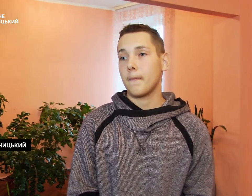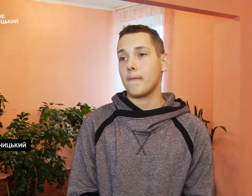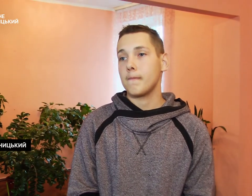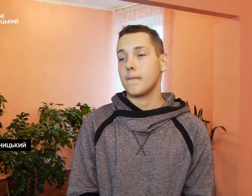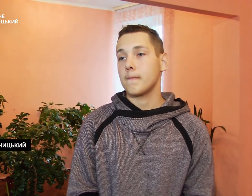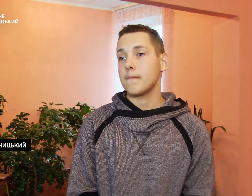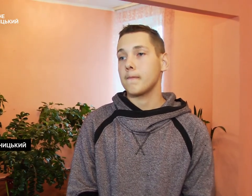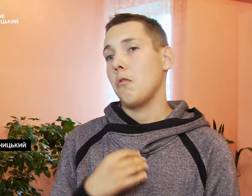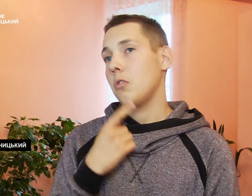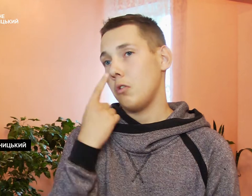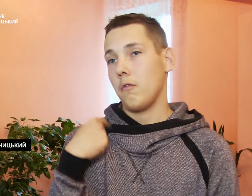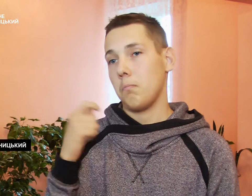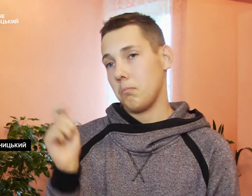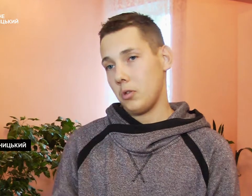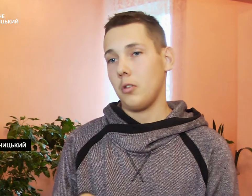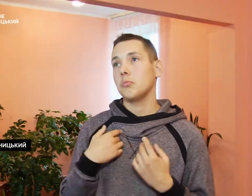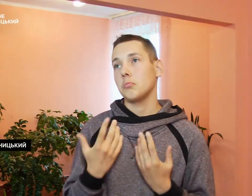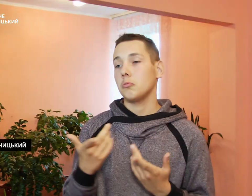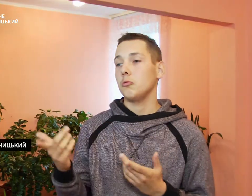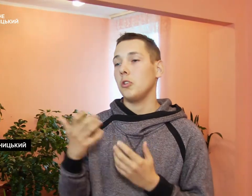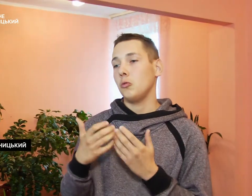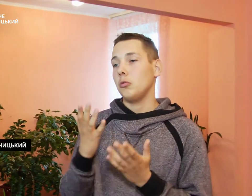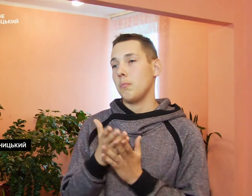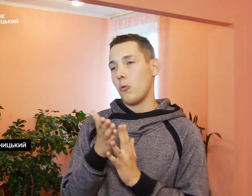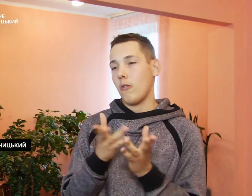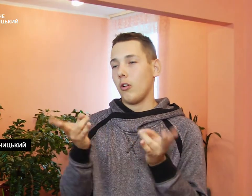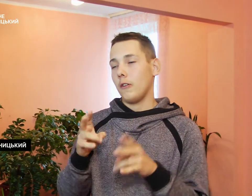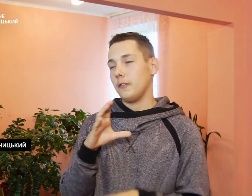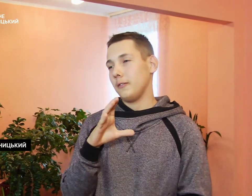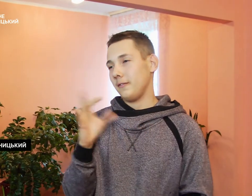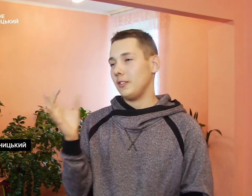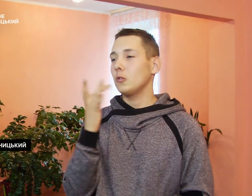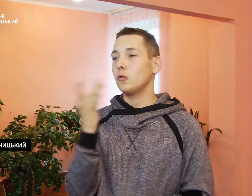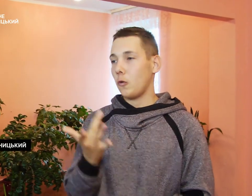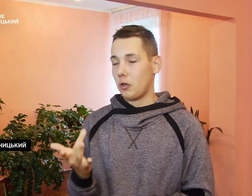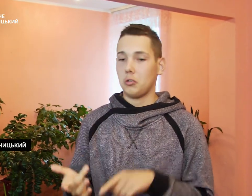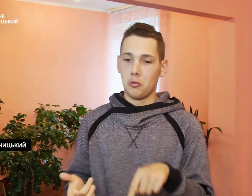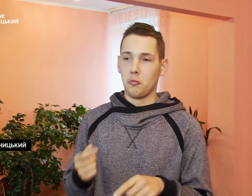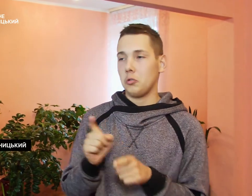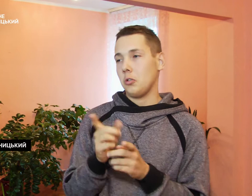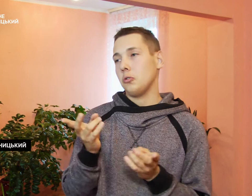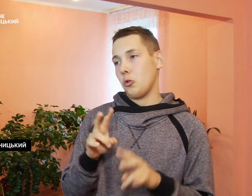батьками переїхати сюди. Нещодавно приїхали в Херсоні, як залишилося трошечки як з ССР,